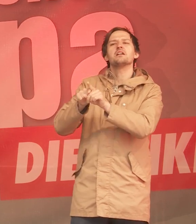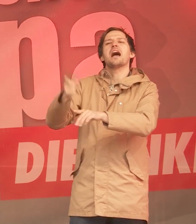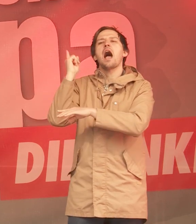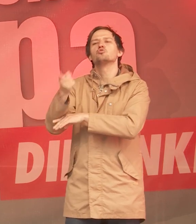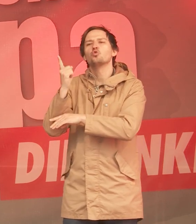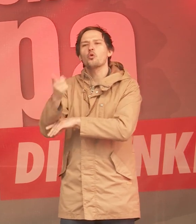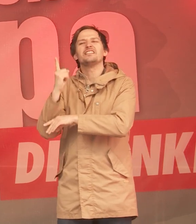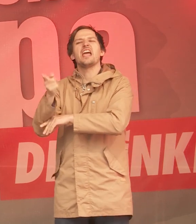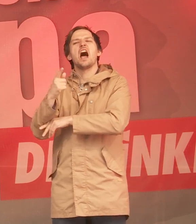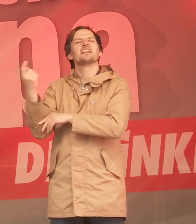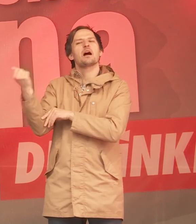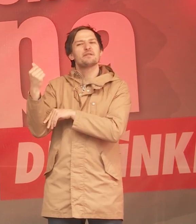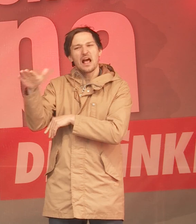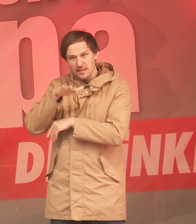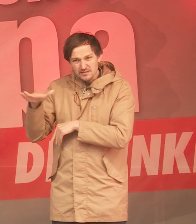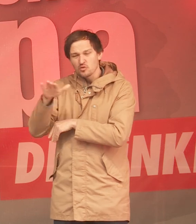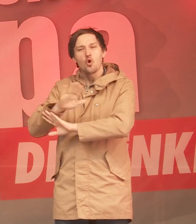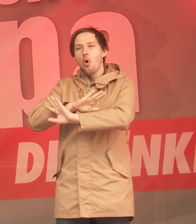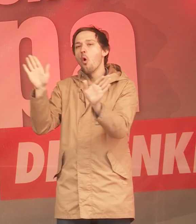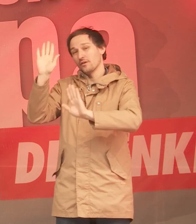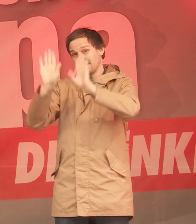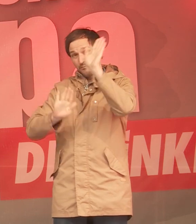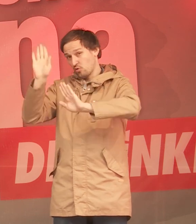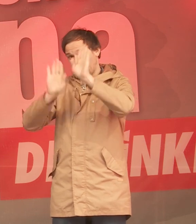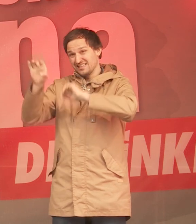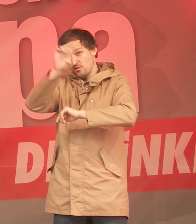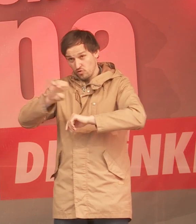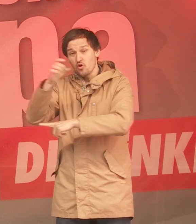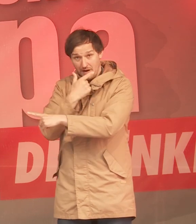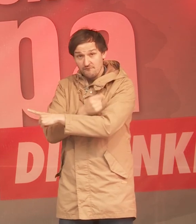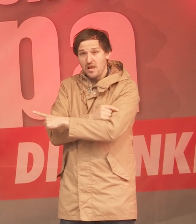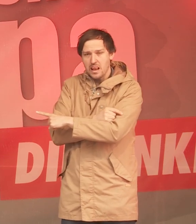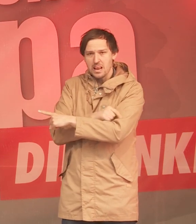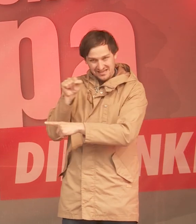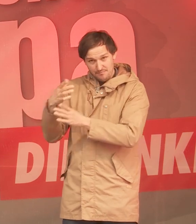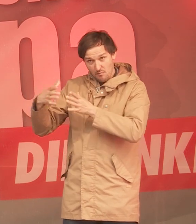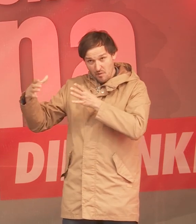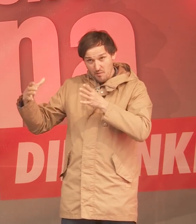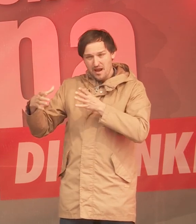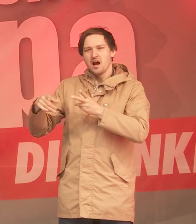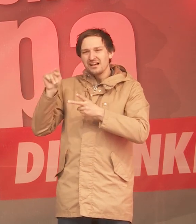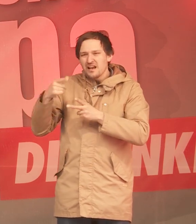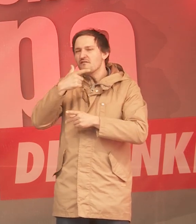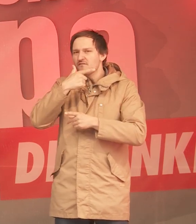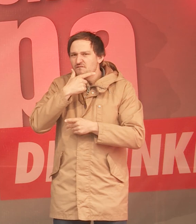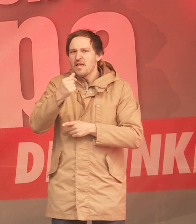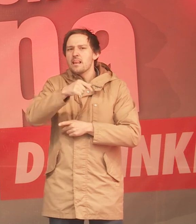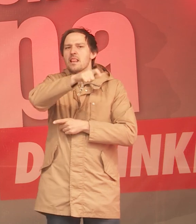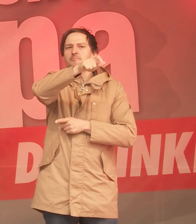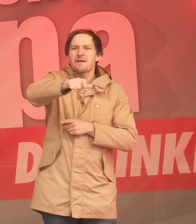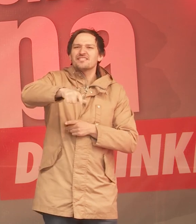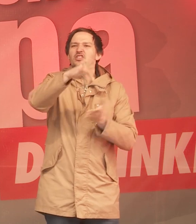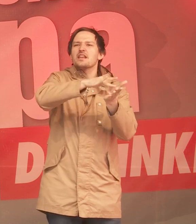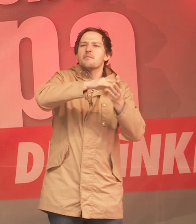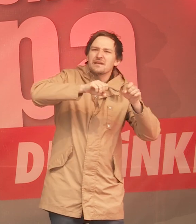Kapitalismus und der Enddemokratisierung von ganz Europa. Die dafür sorgen wollen, dass weiter Menschen im